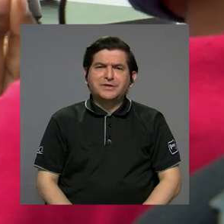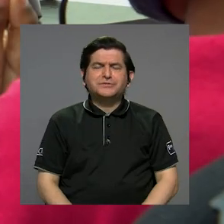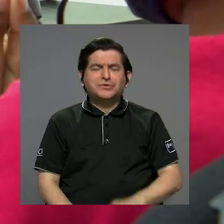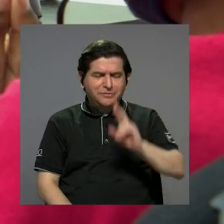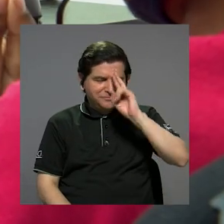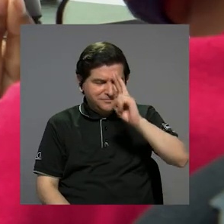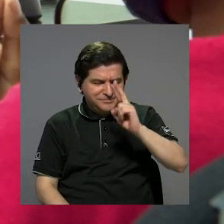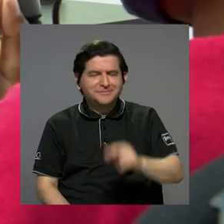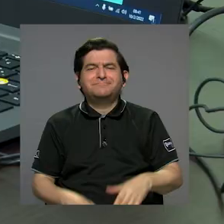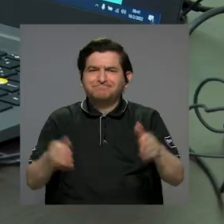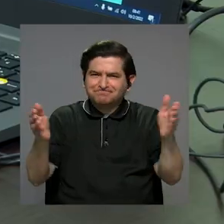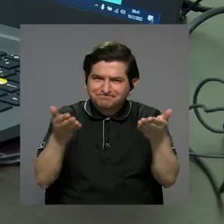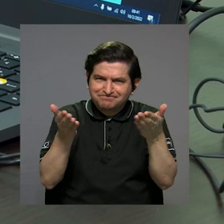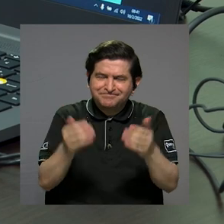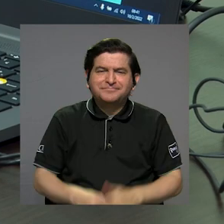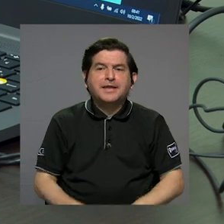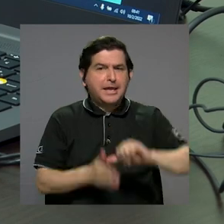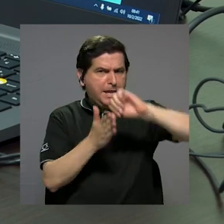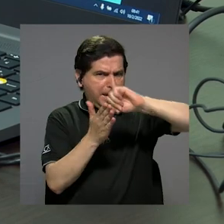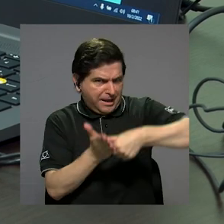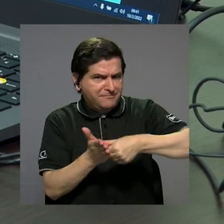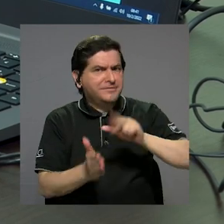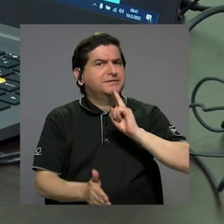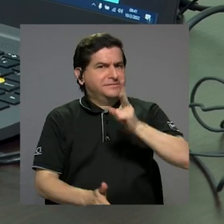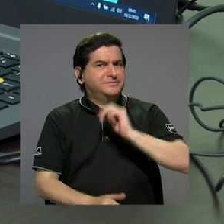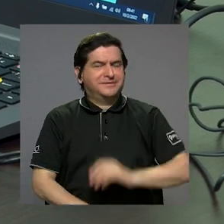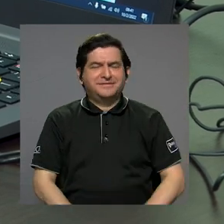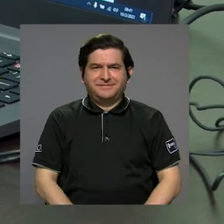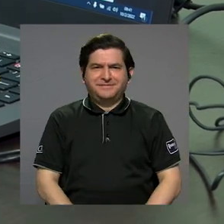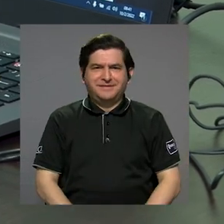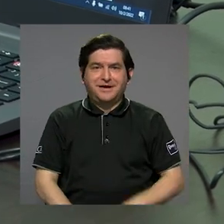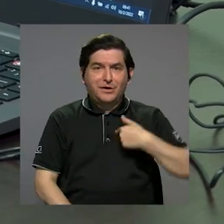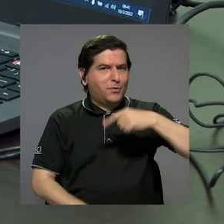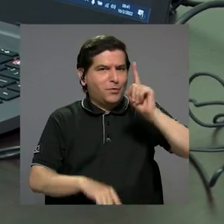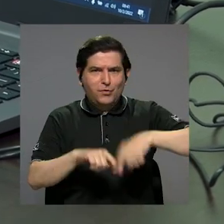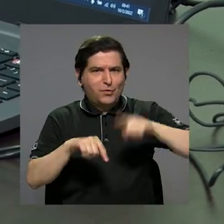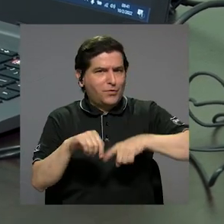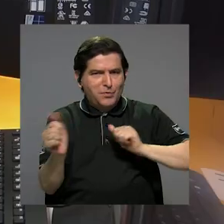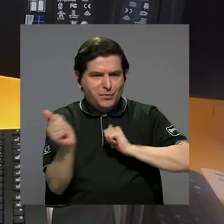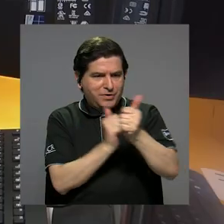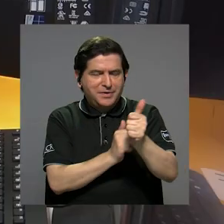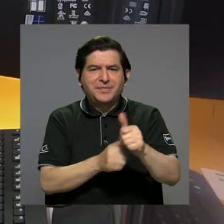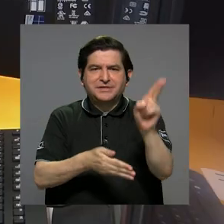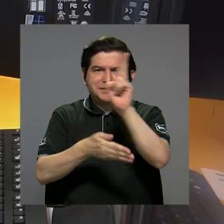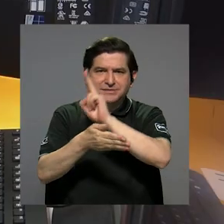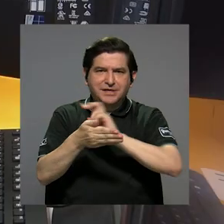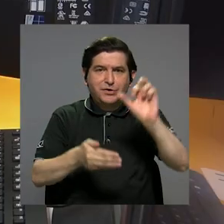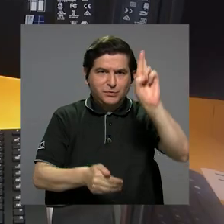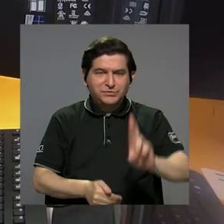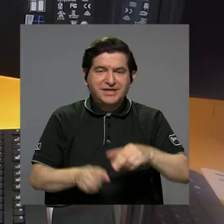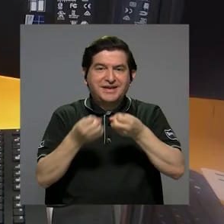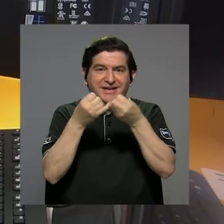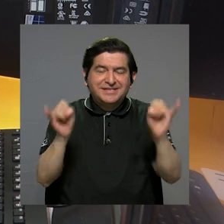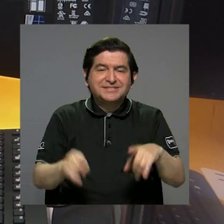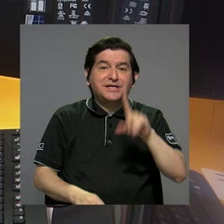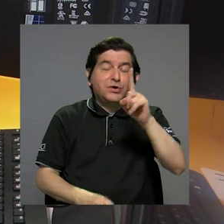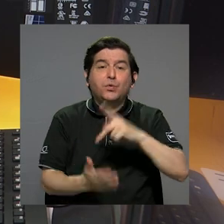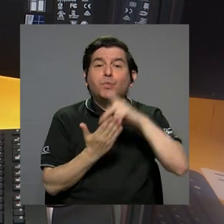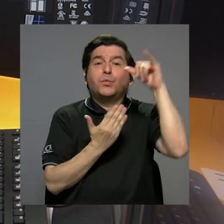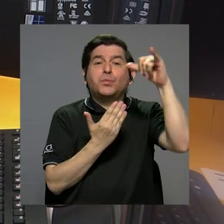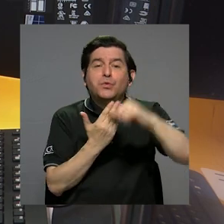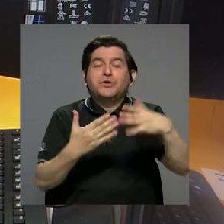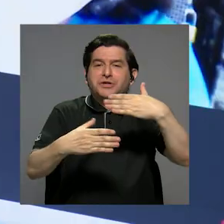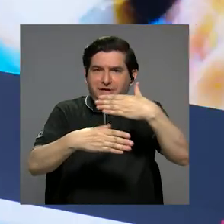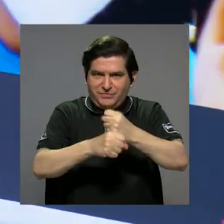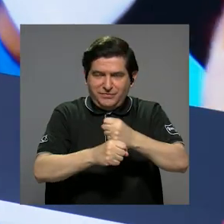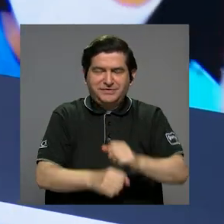amena, muy cordial, muy insistente realmente. Uno no puede pasar por la Universidad de Costa Rica sin haber hecho al menos un proyecto.